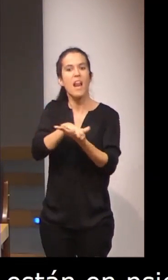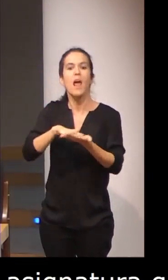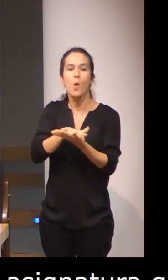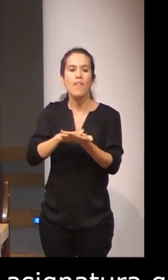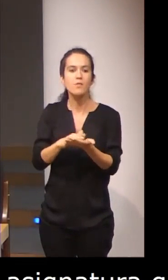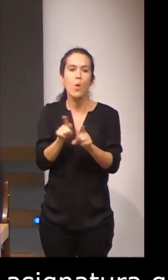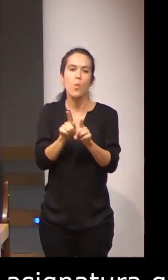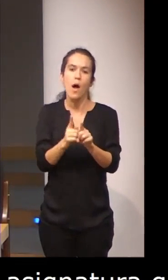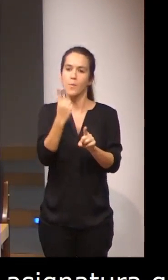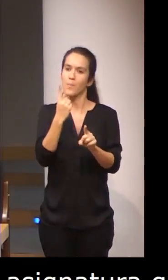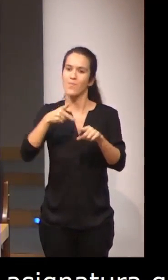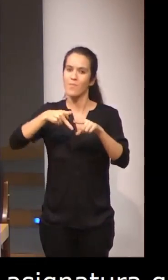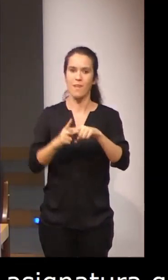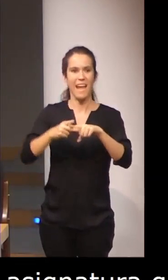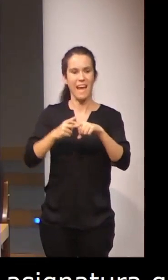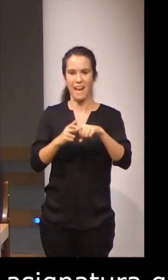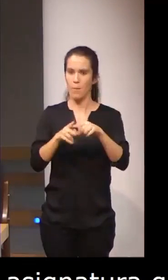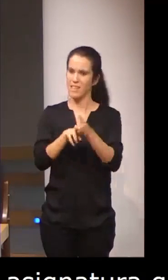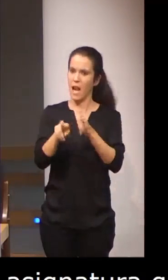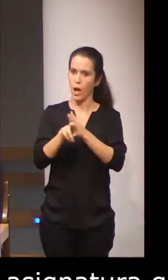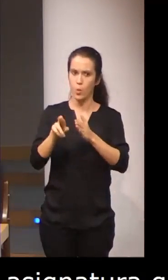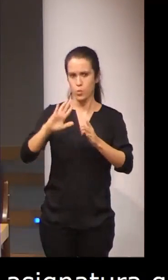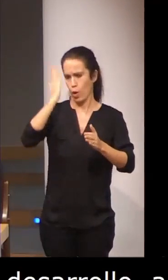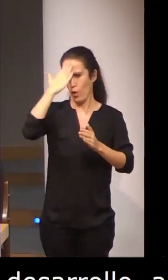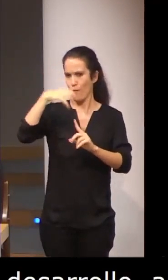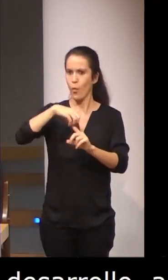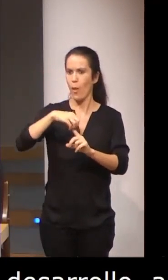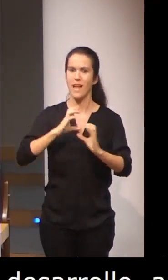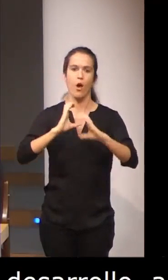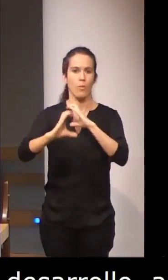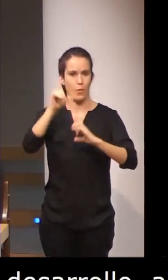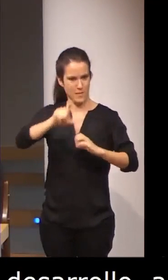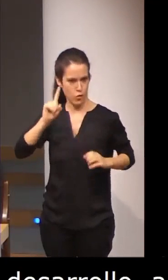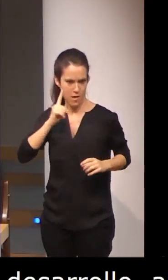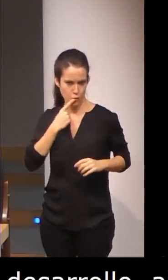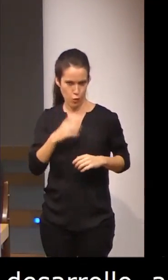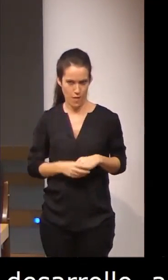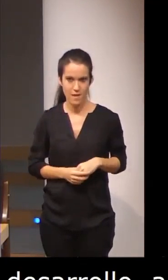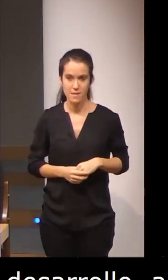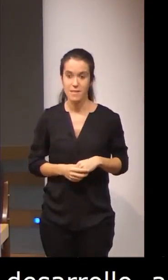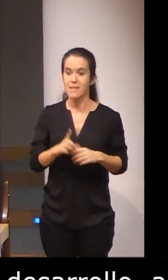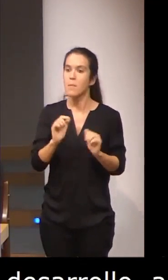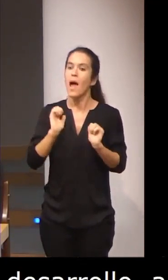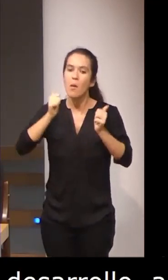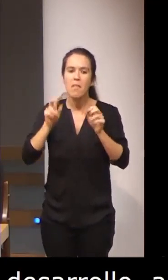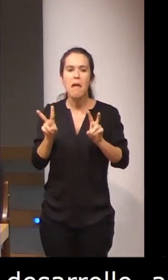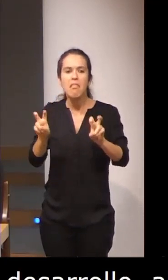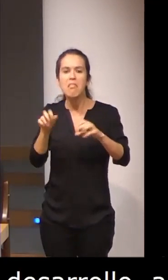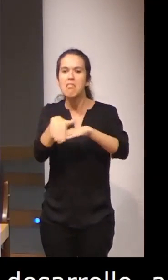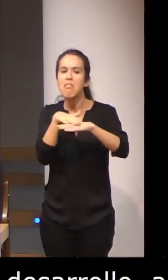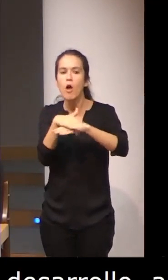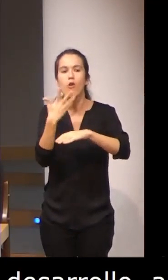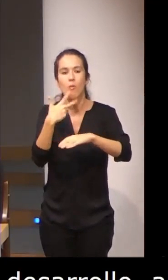un instrumento fundamental de comunicación con las personas sordas. Es una iniciación al conocimiento de esa lengua.